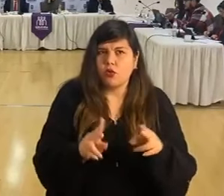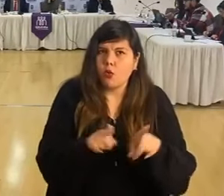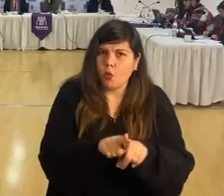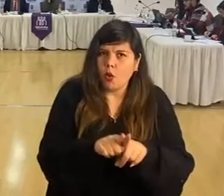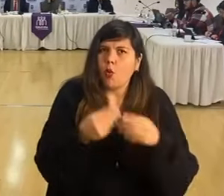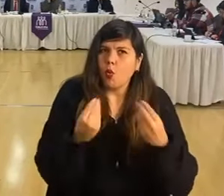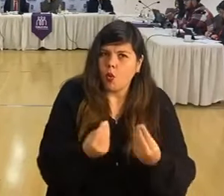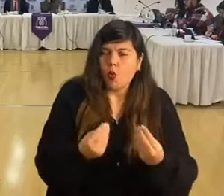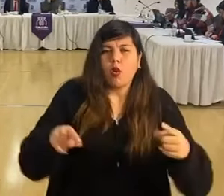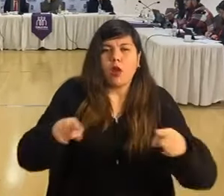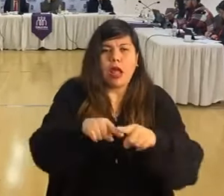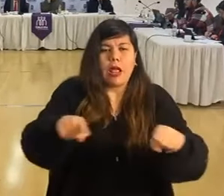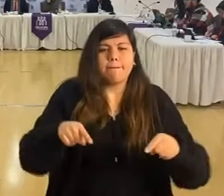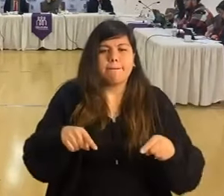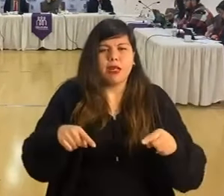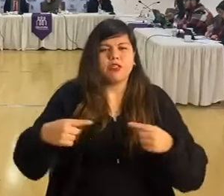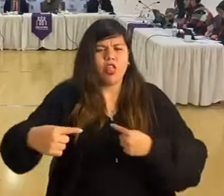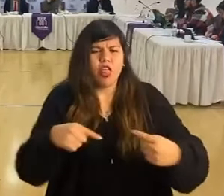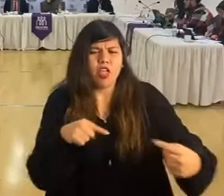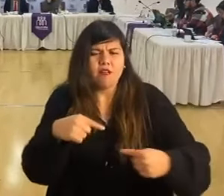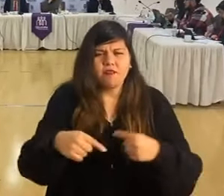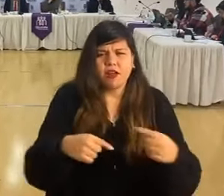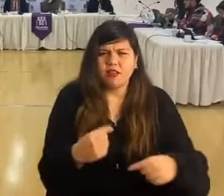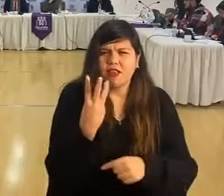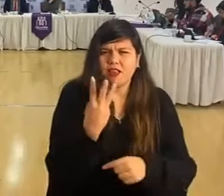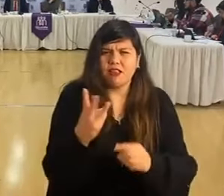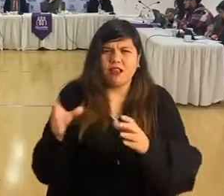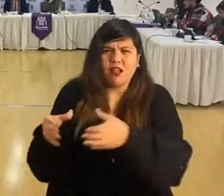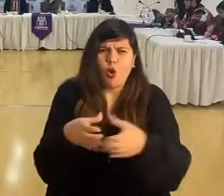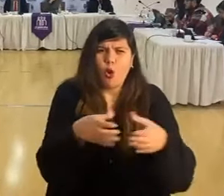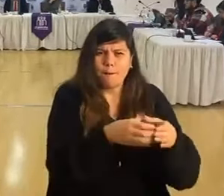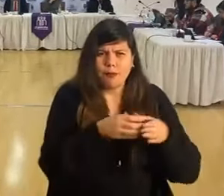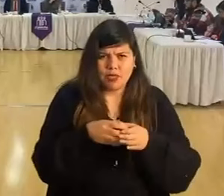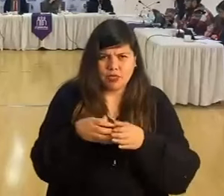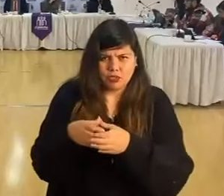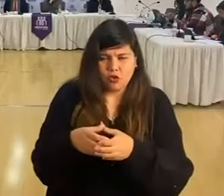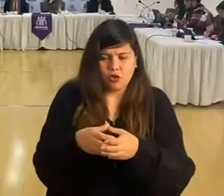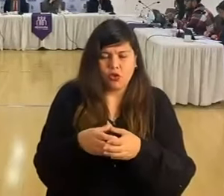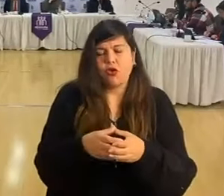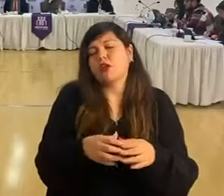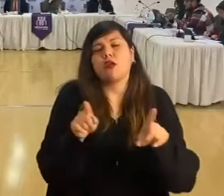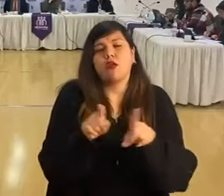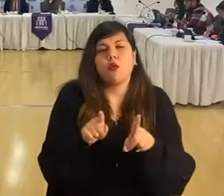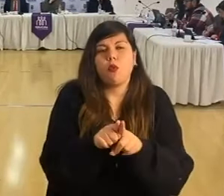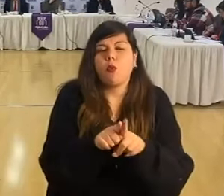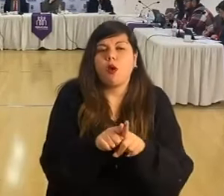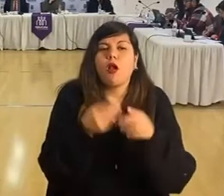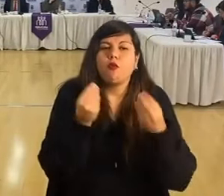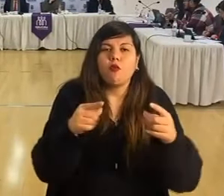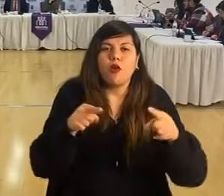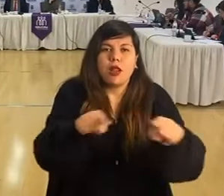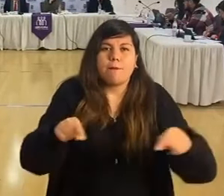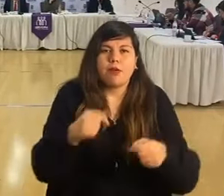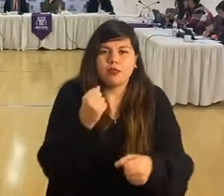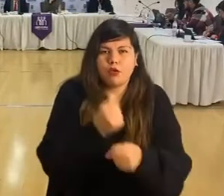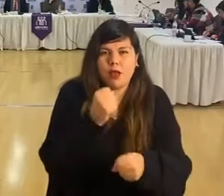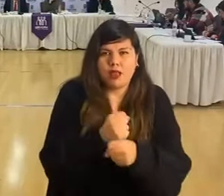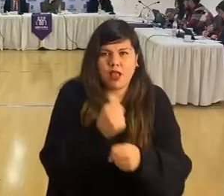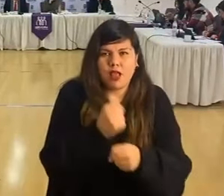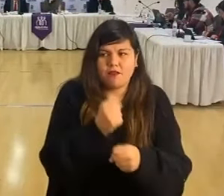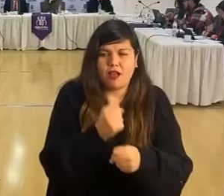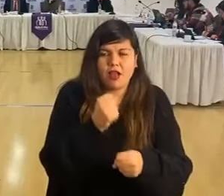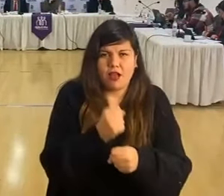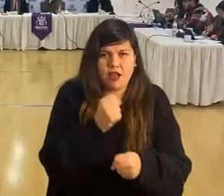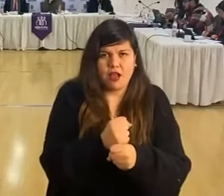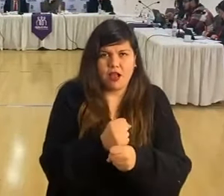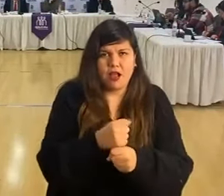un espacio de debate, de tres comisiones. Creo que fue un muy buen espacio para trabajar este tipo